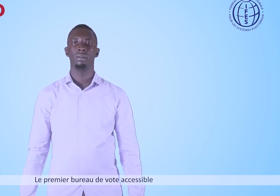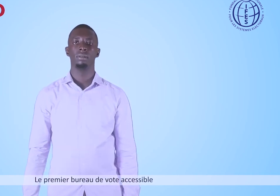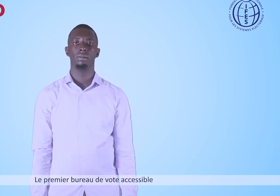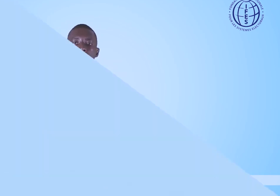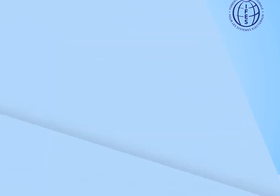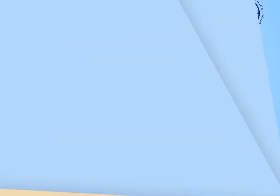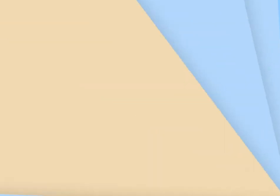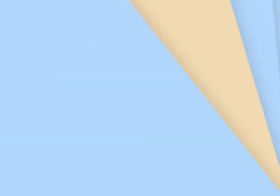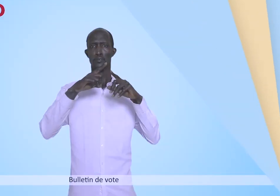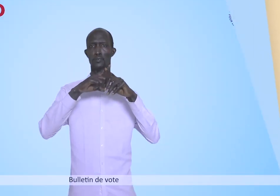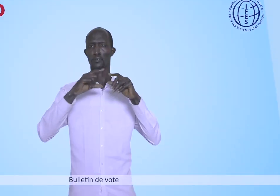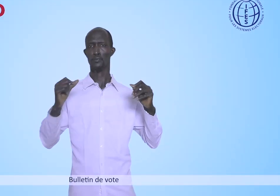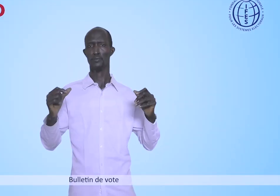Bulletin de vote